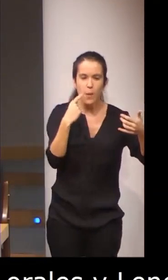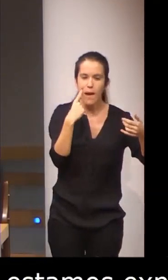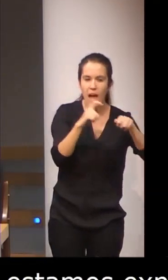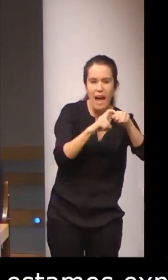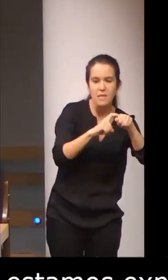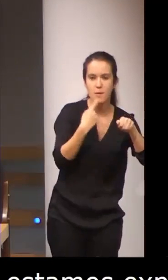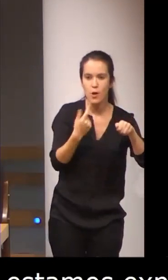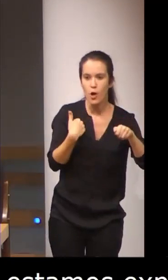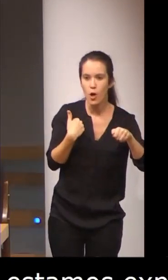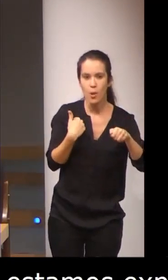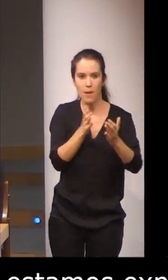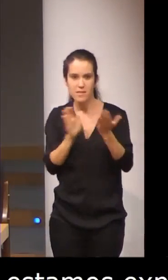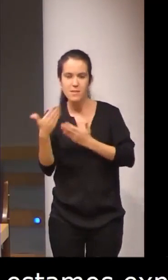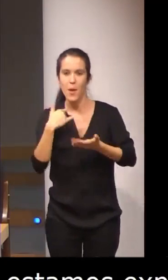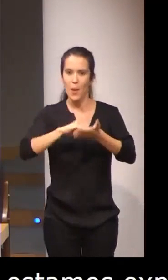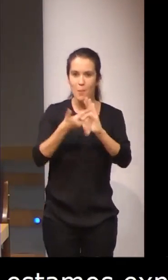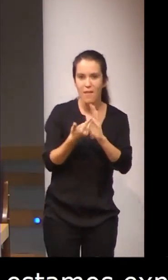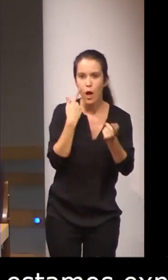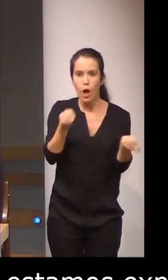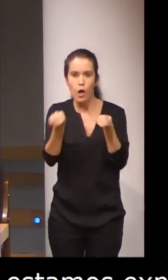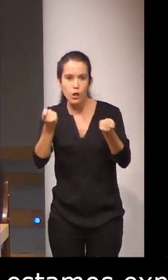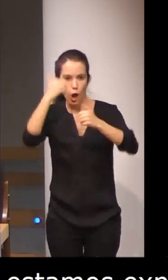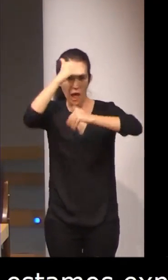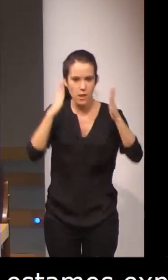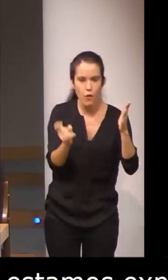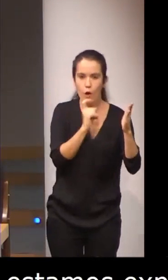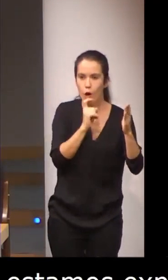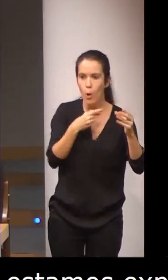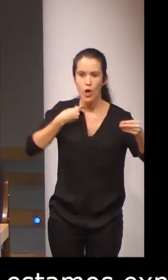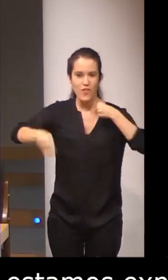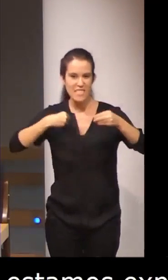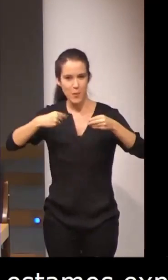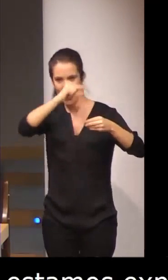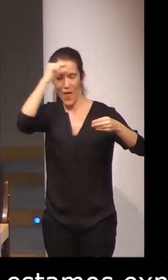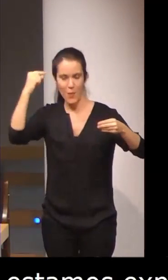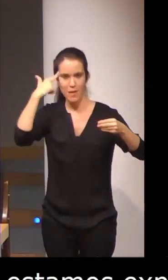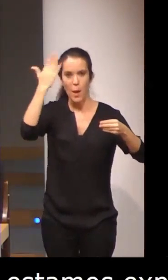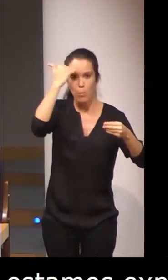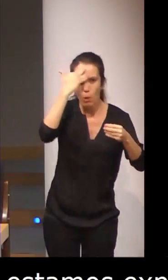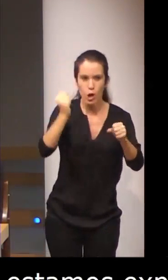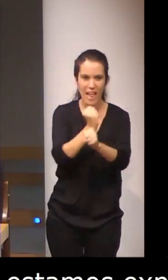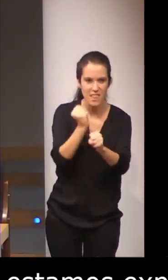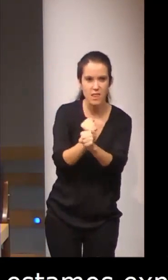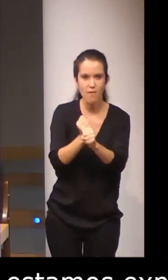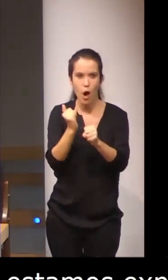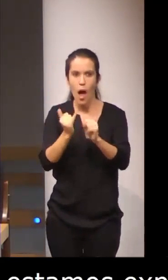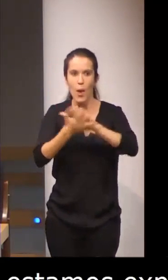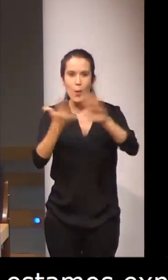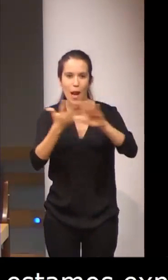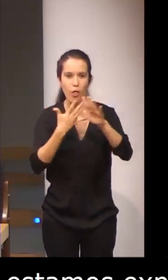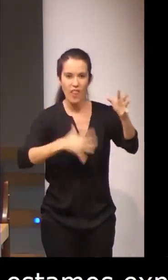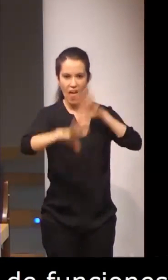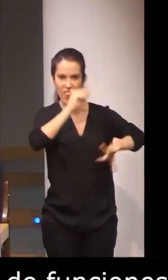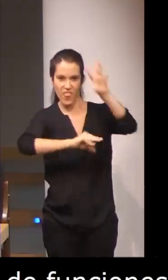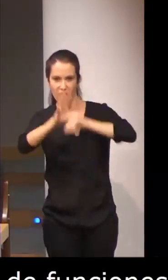inhibición, planificación, control atencional, flexibilidad mental, memoria de trabajo, velocidad perceptiva,